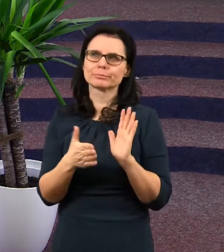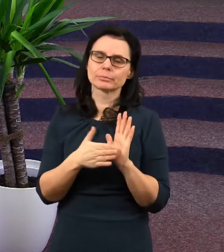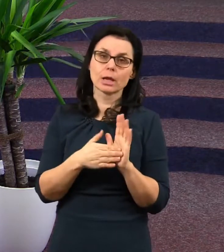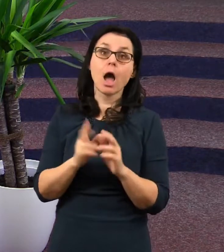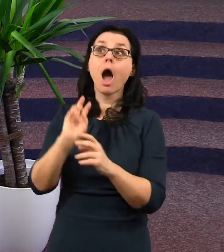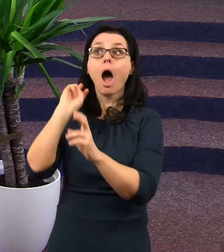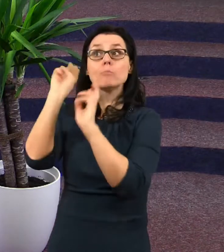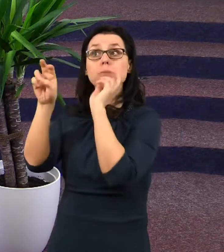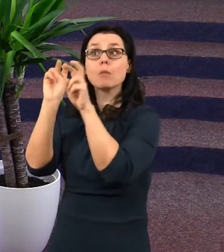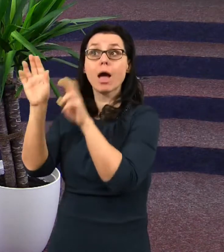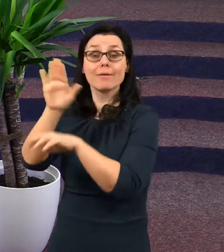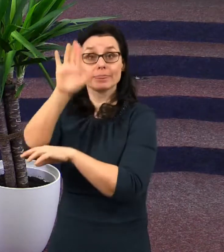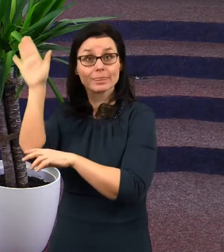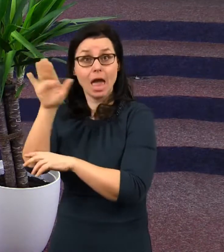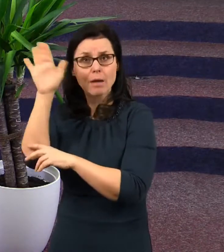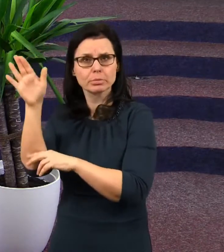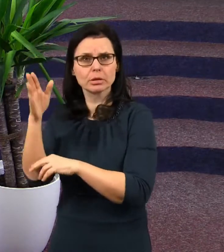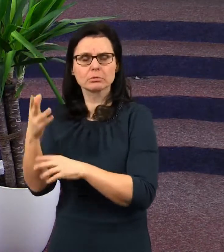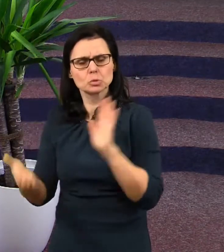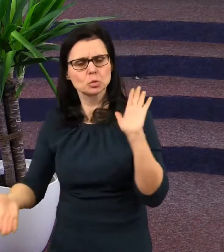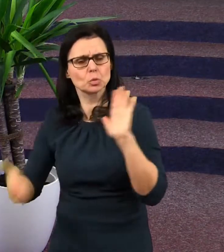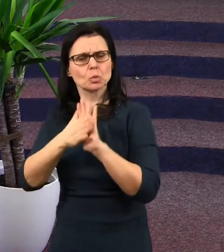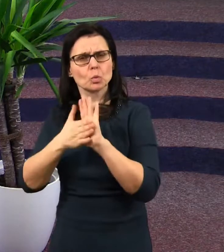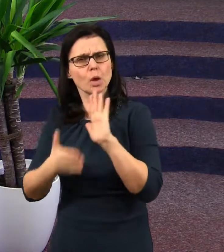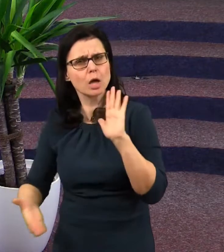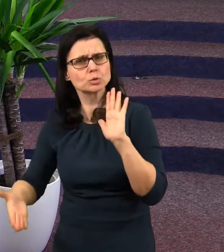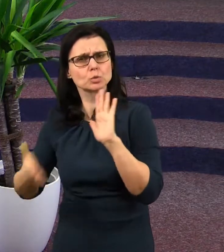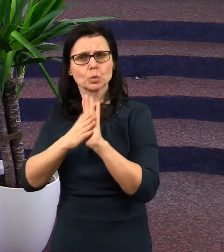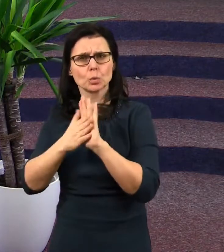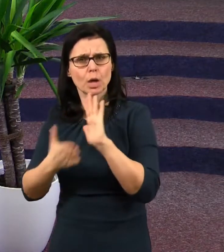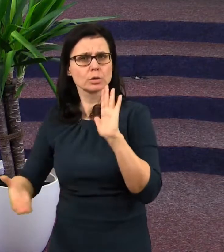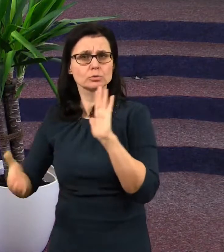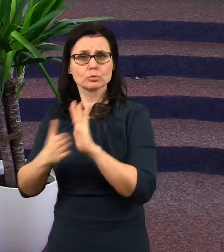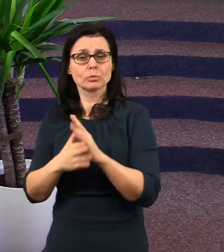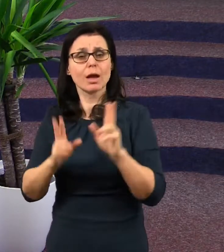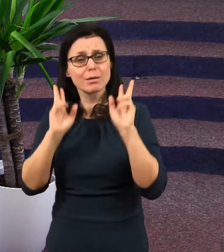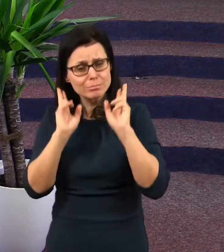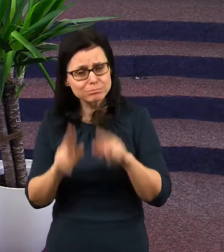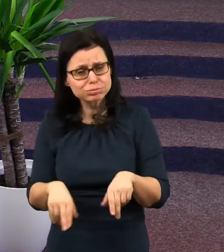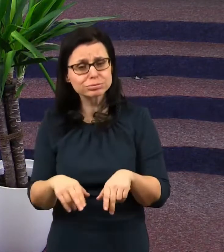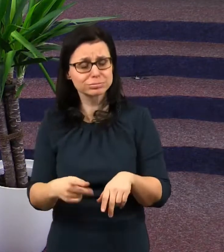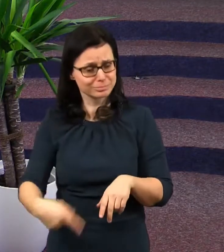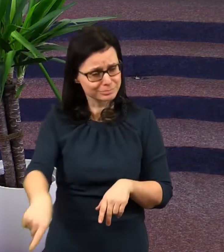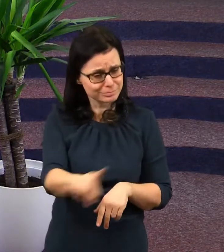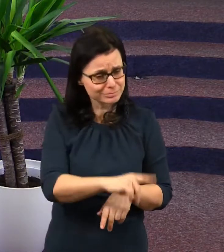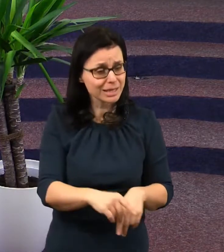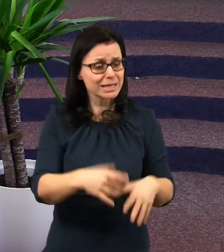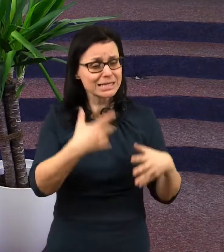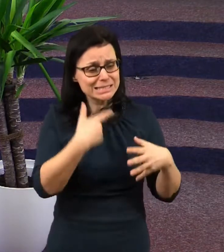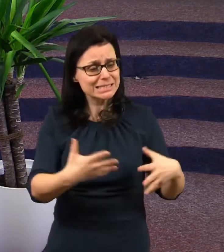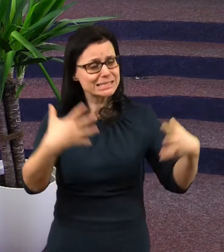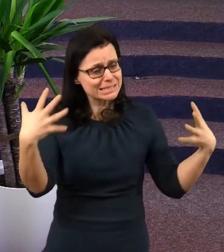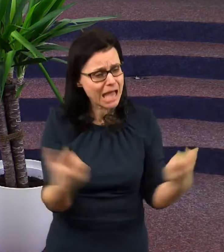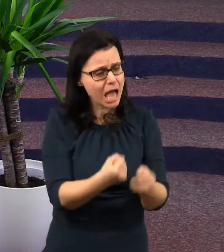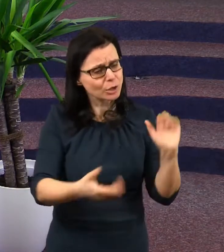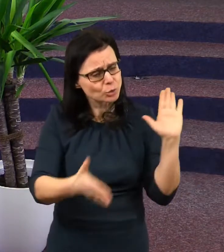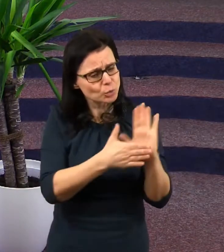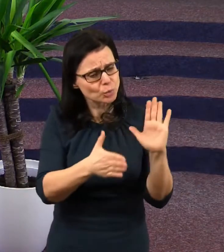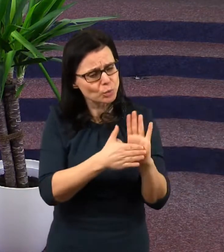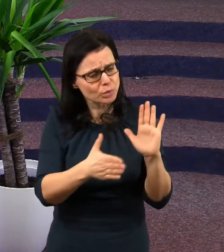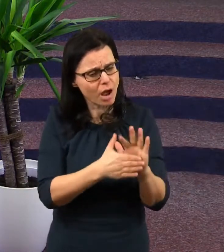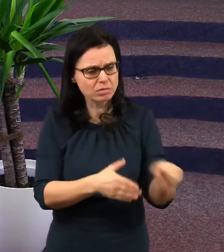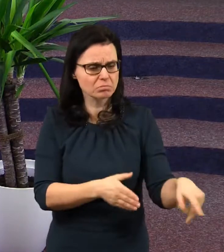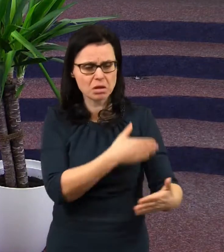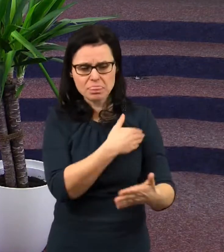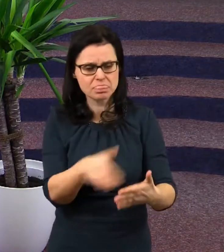pán Bůh nemohl udělat nic víc pro ty, kteří se spasením pohrdli. Takže milenium,